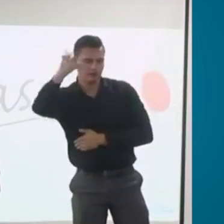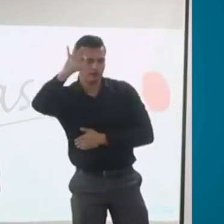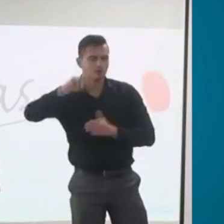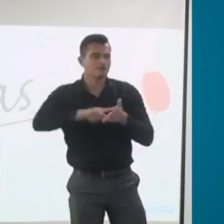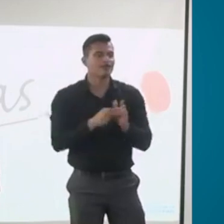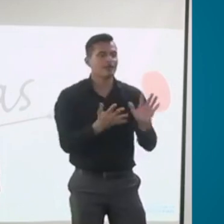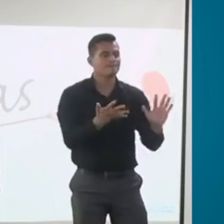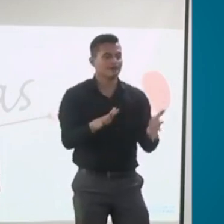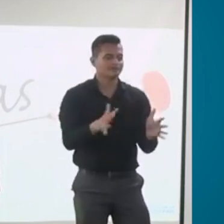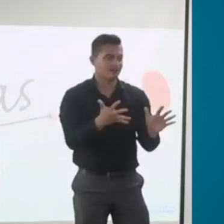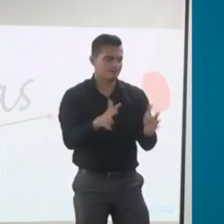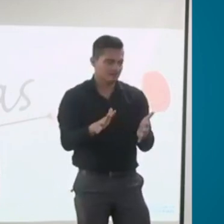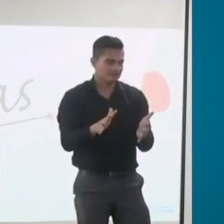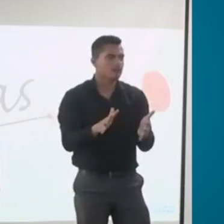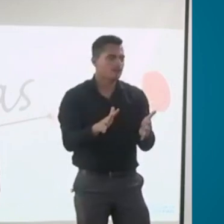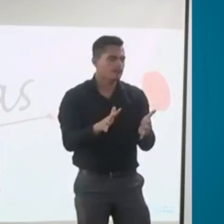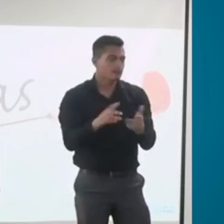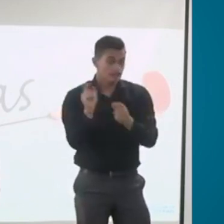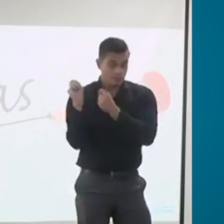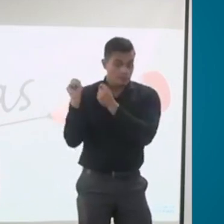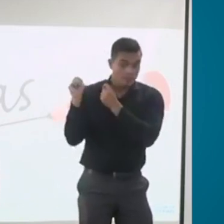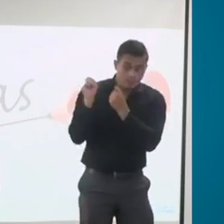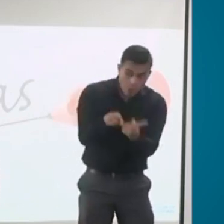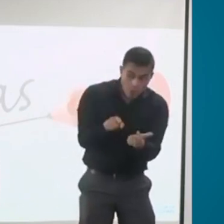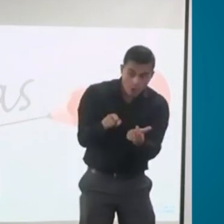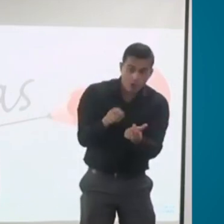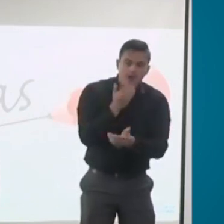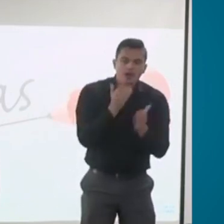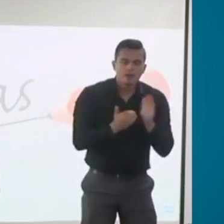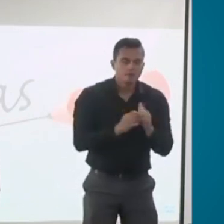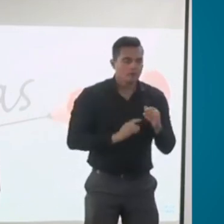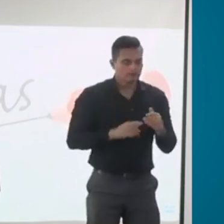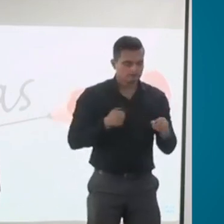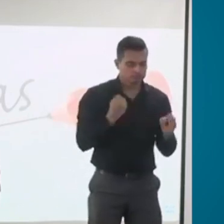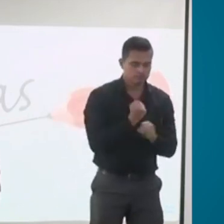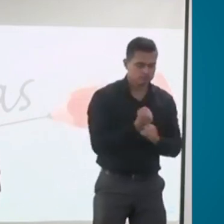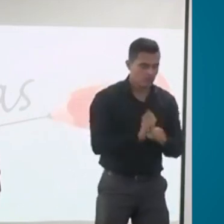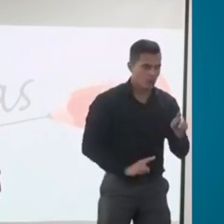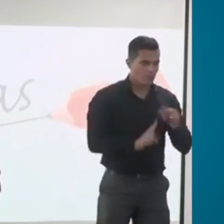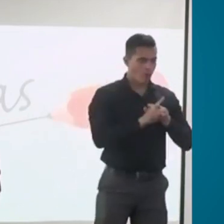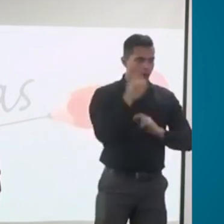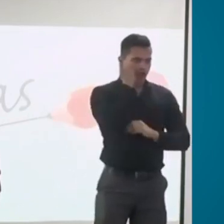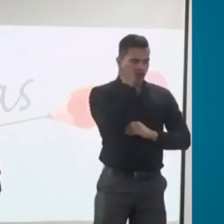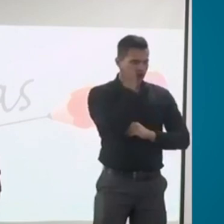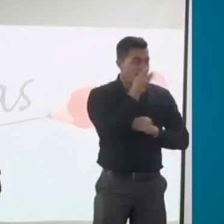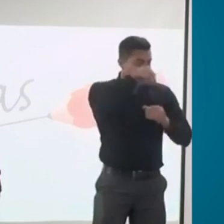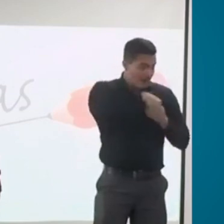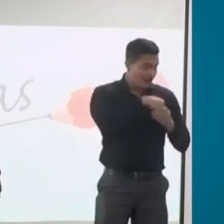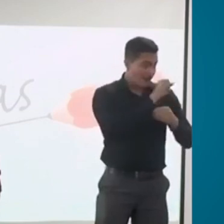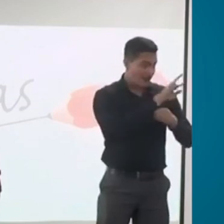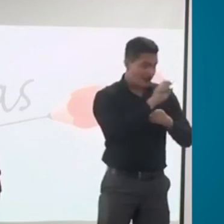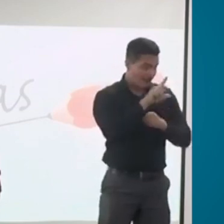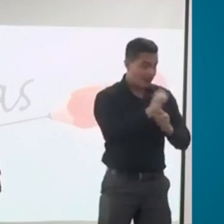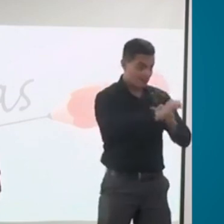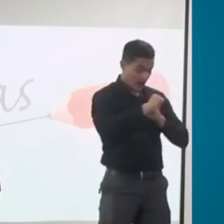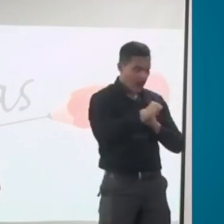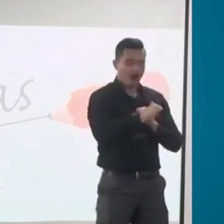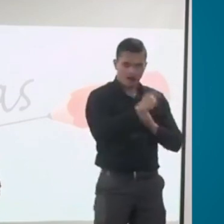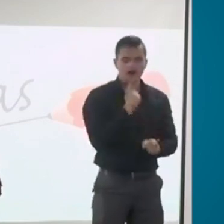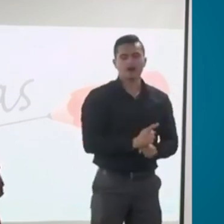tienen derecho a indemnización solo si las patologías son de origen laboral y están en el sistema de riesgos laborales. En patologías